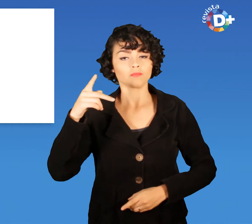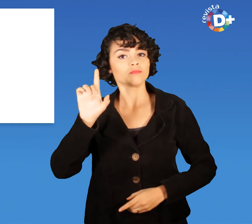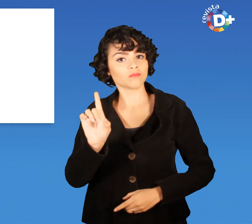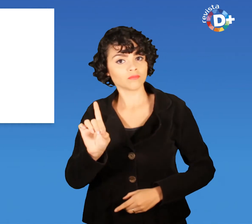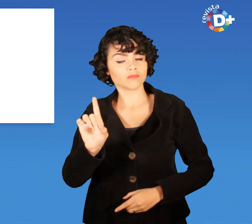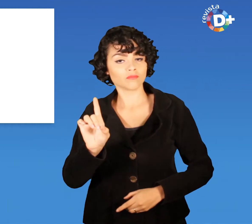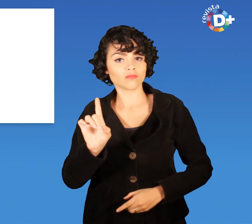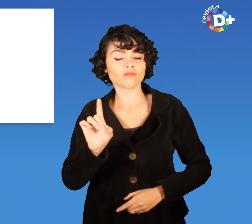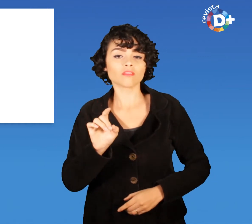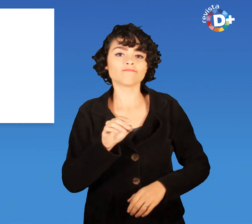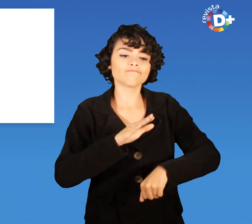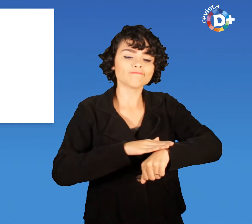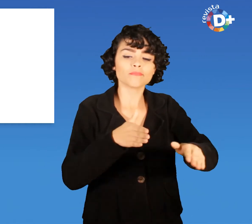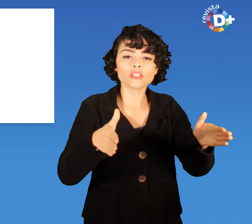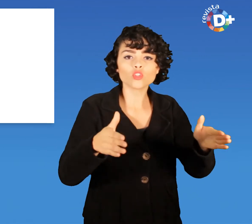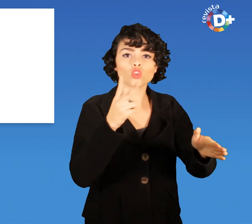2017-2019